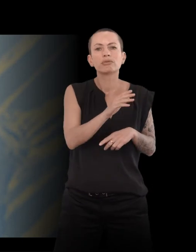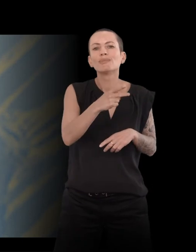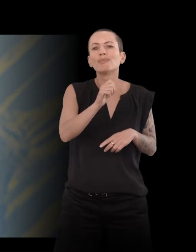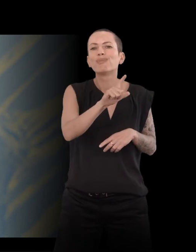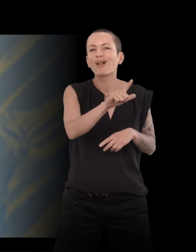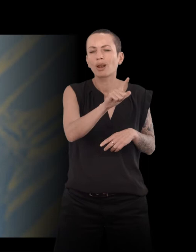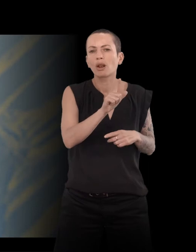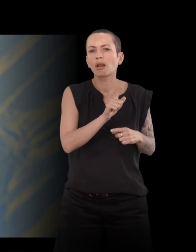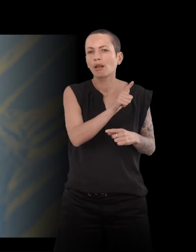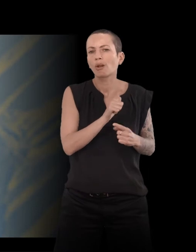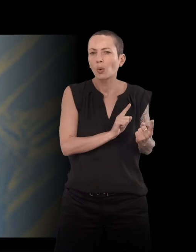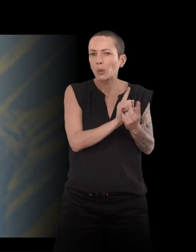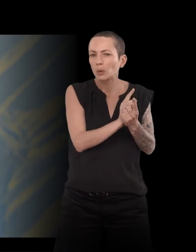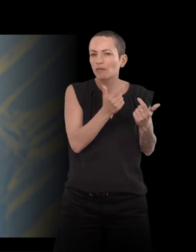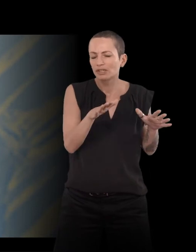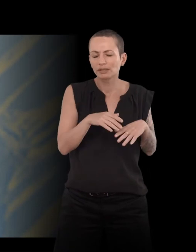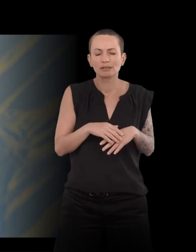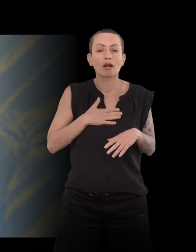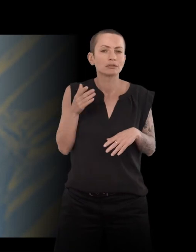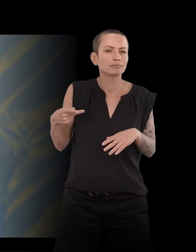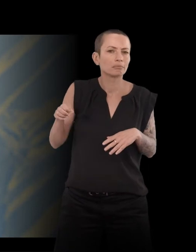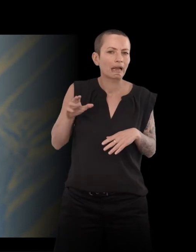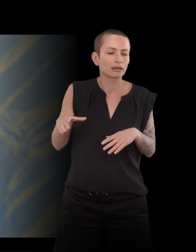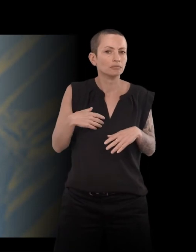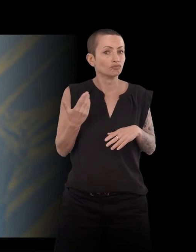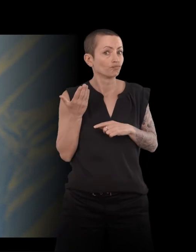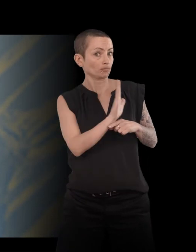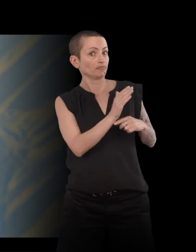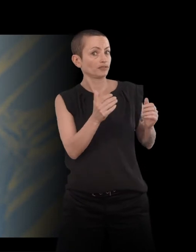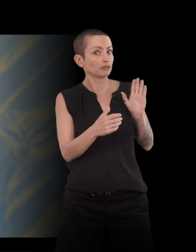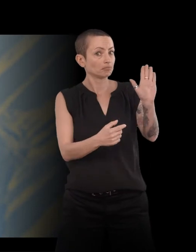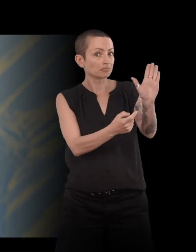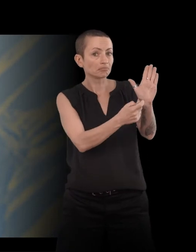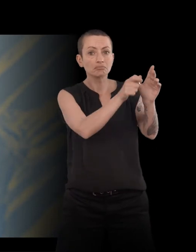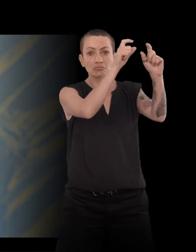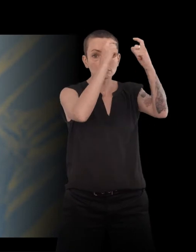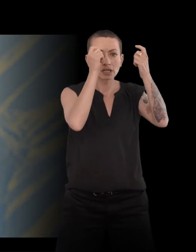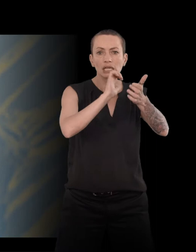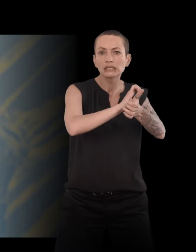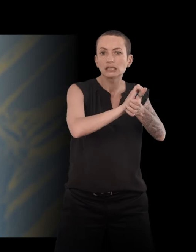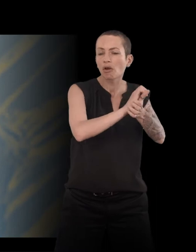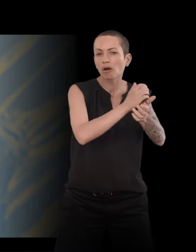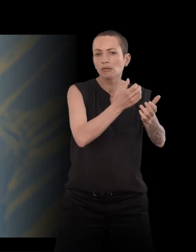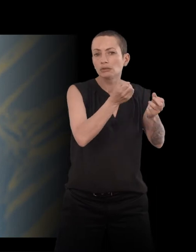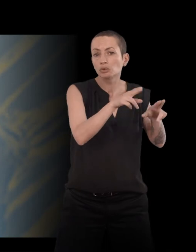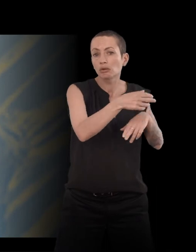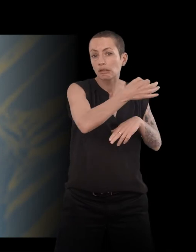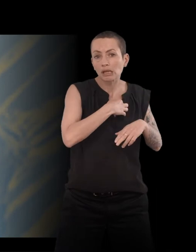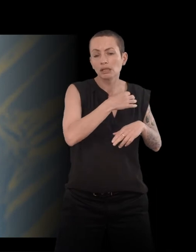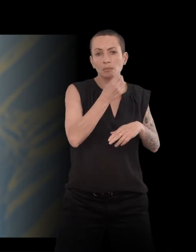J'ai dit, ben voilà, un éditeur, ça dit si c'est bien, si c'est mal. Ça dit plus souvent non que oui, sinon on sera